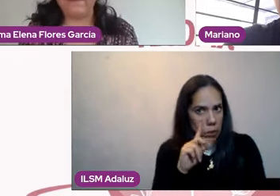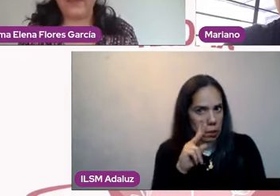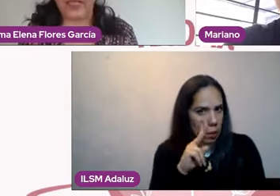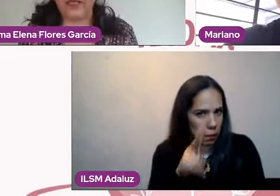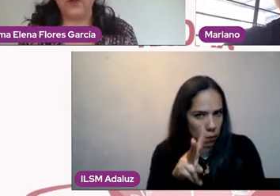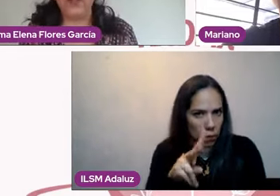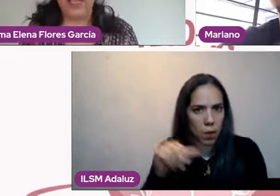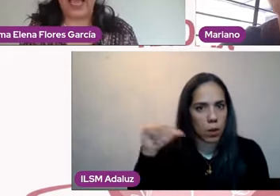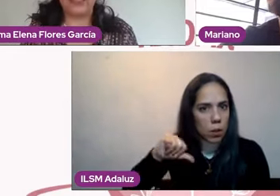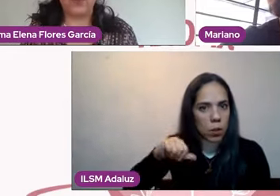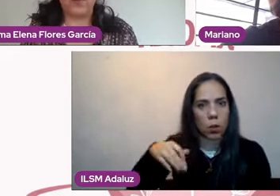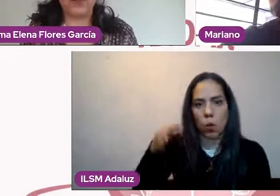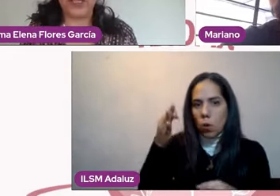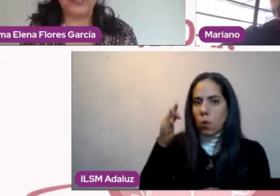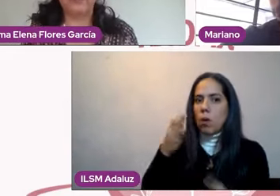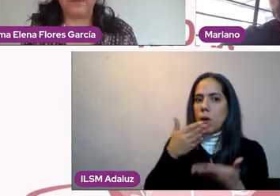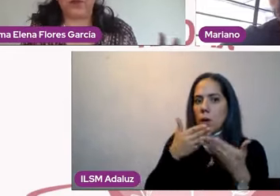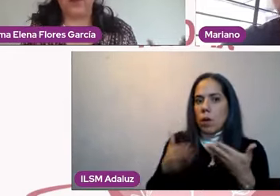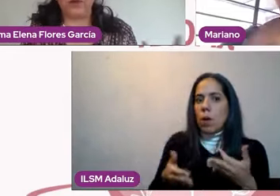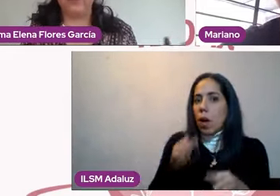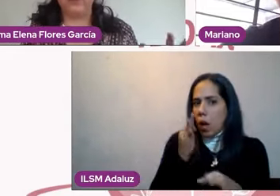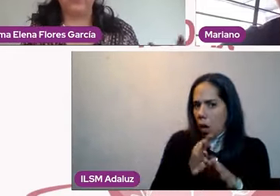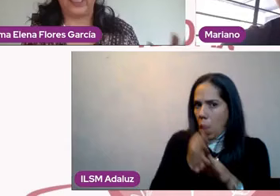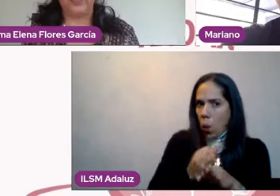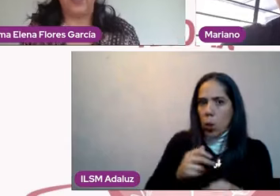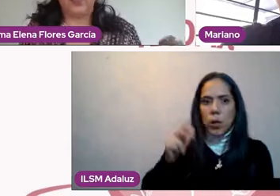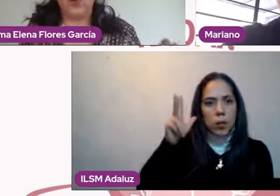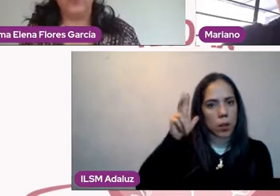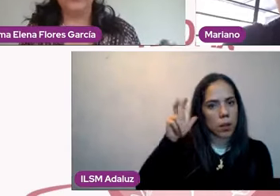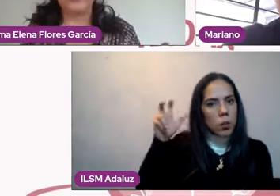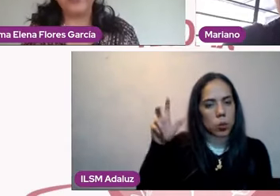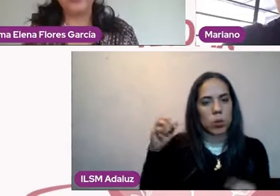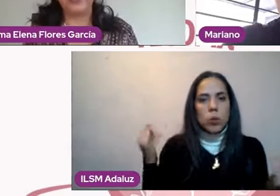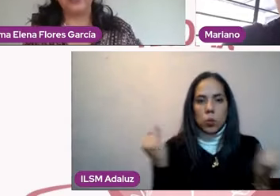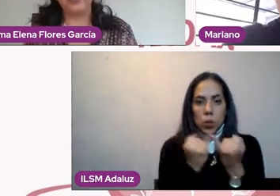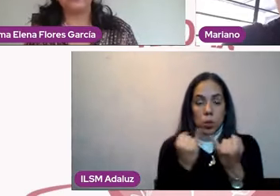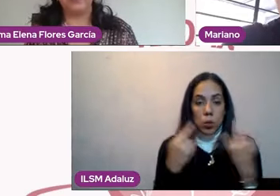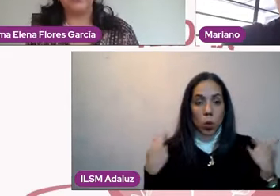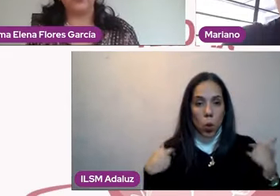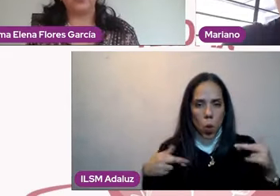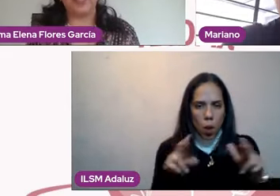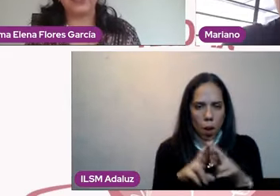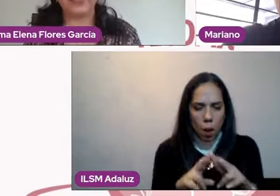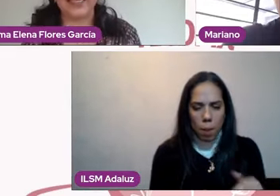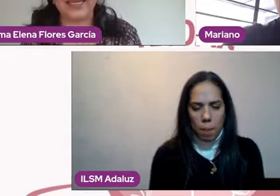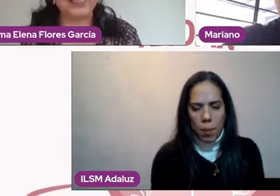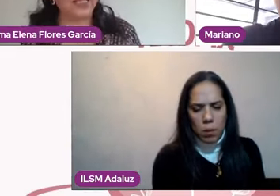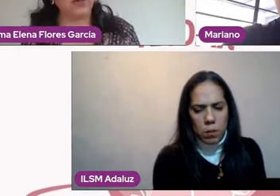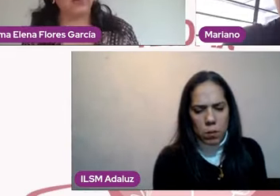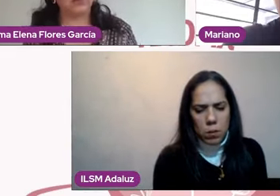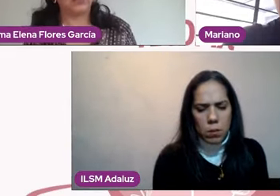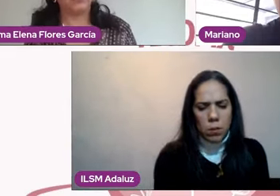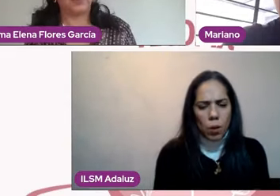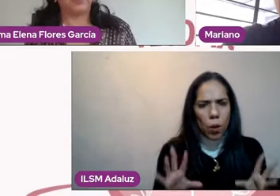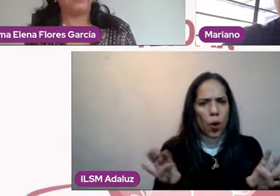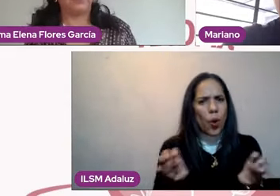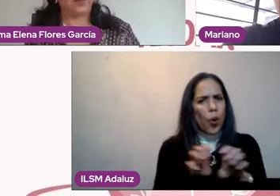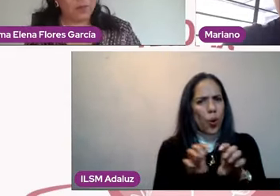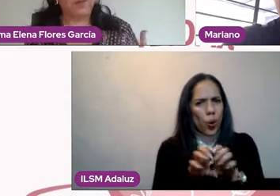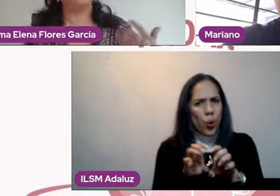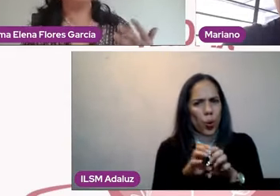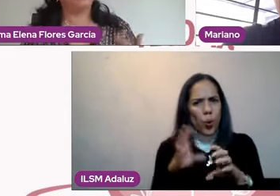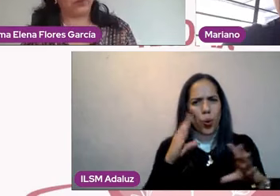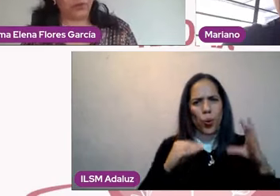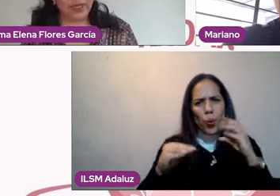de vernos, así como docentes, pero nos pregunta, ¿cómo nos enseñan las madres y los padres a tener esta responsabilidad